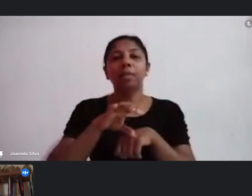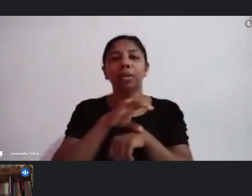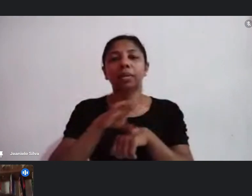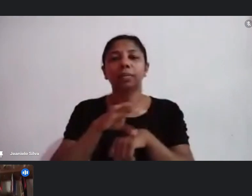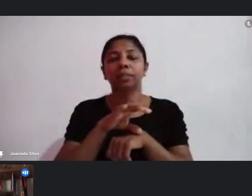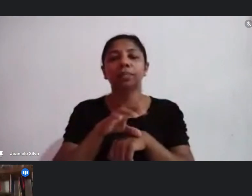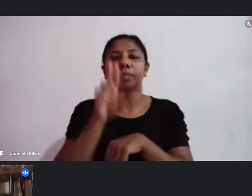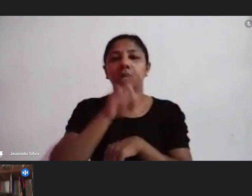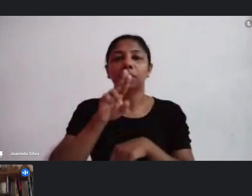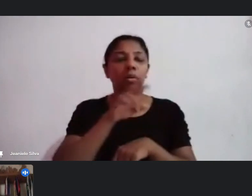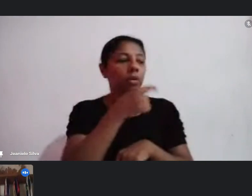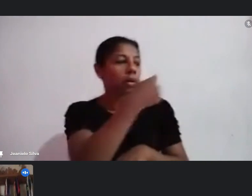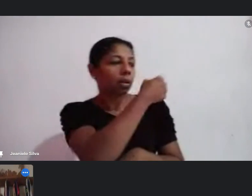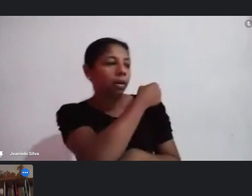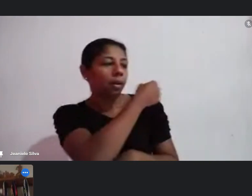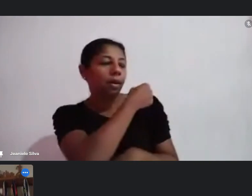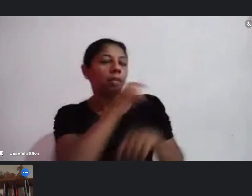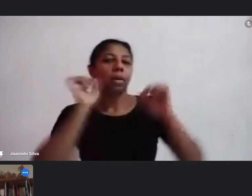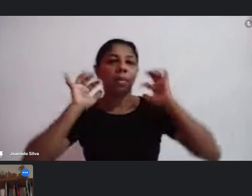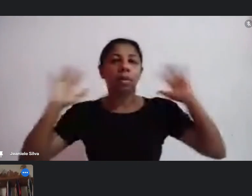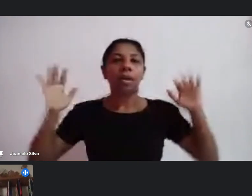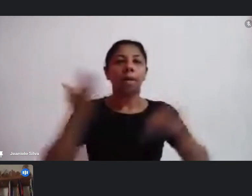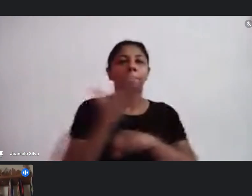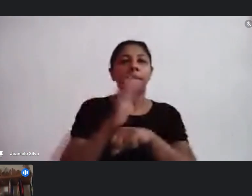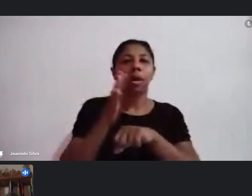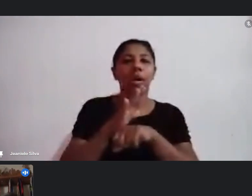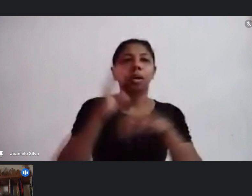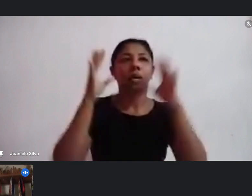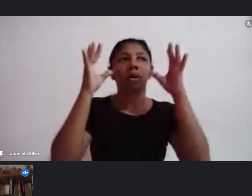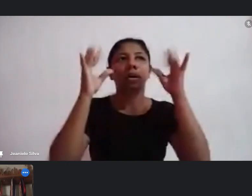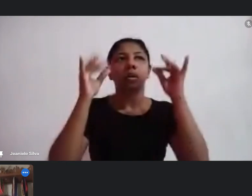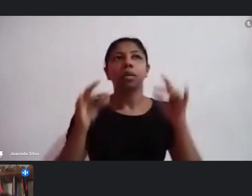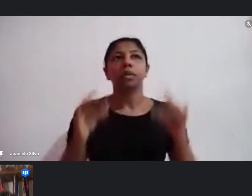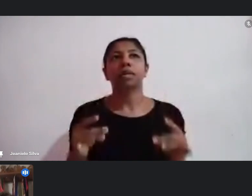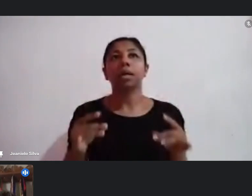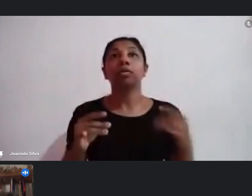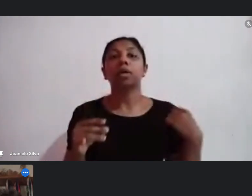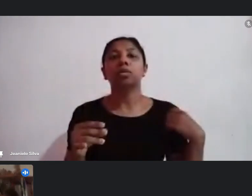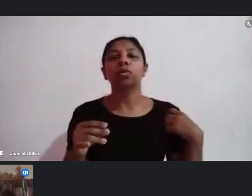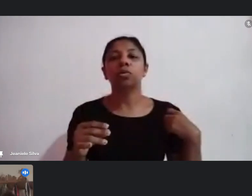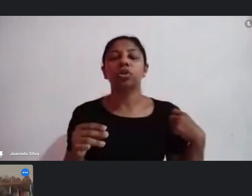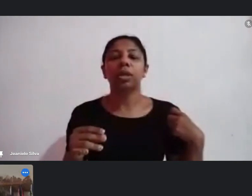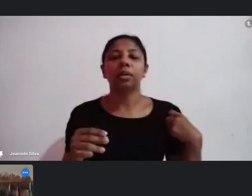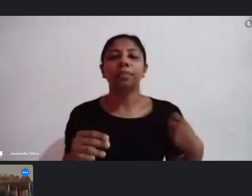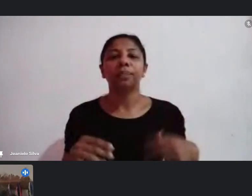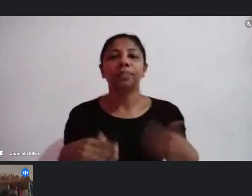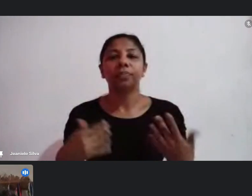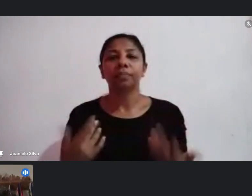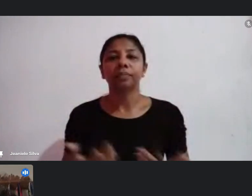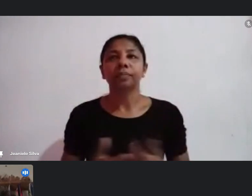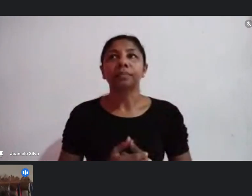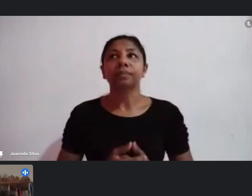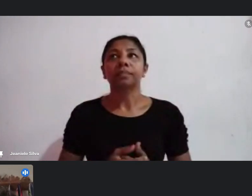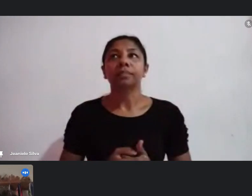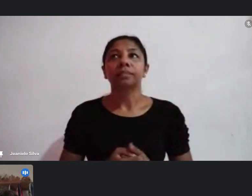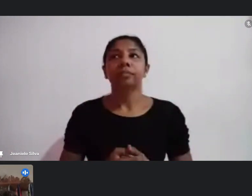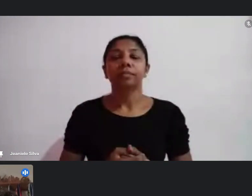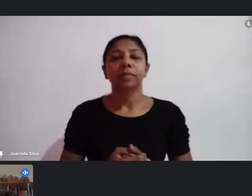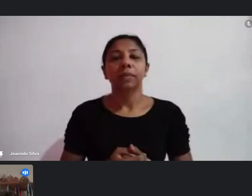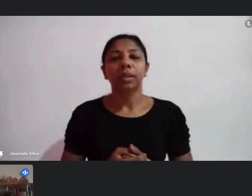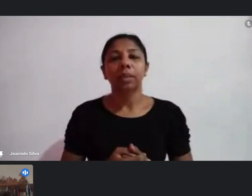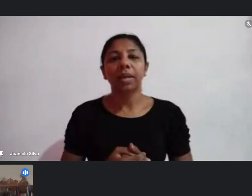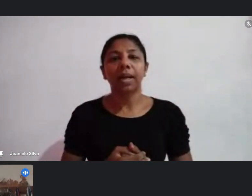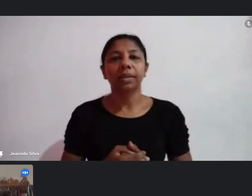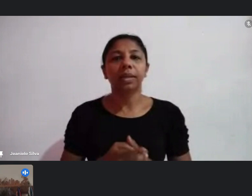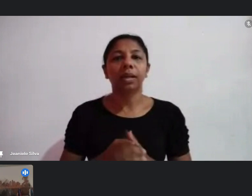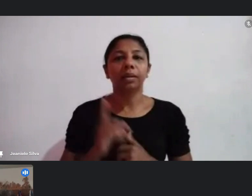aparelho com algumas medalhas uma parede branca é assim que eu me identifico bem eu sou o presidente da escola de samba